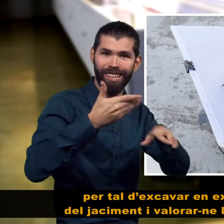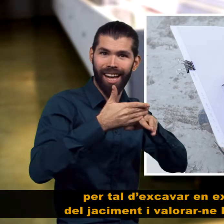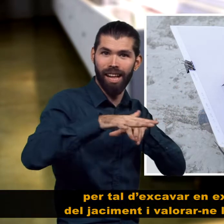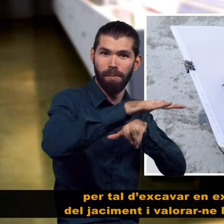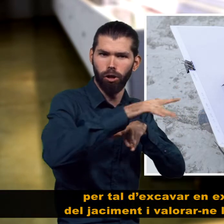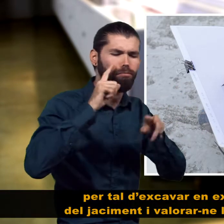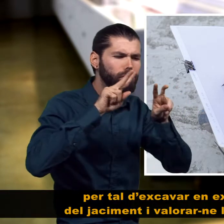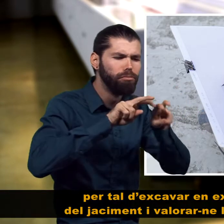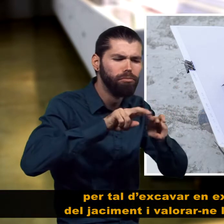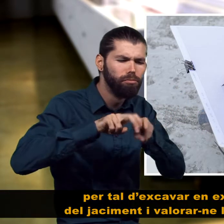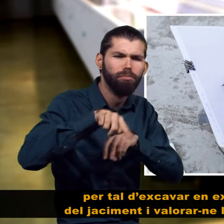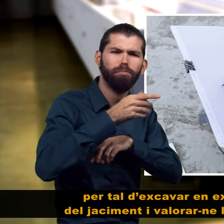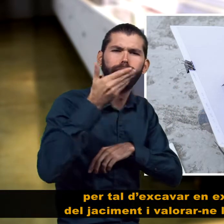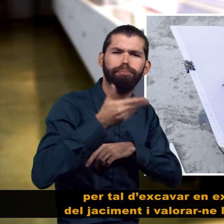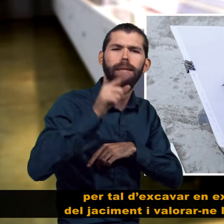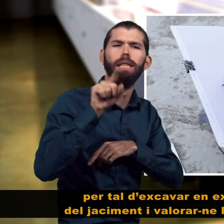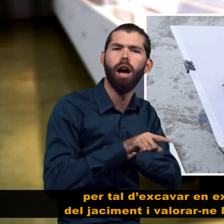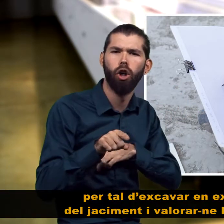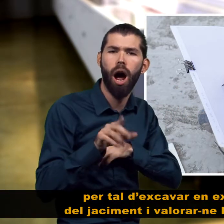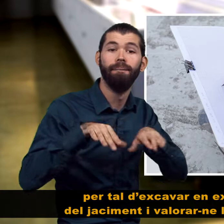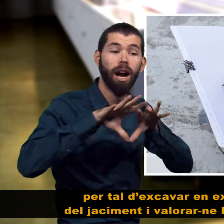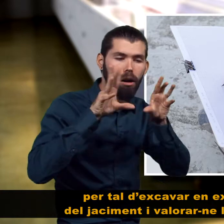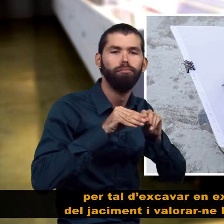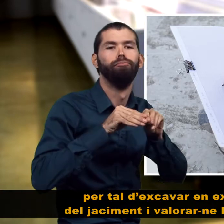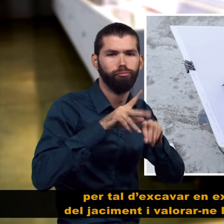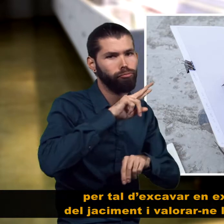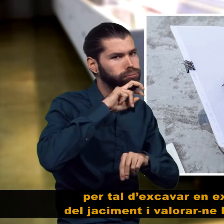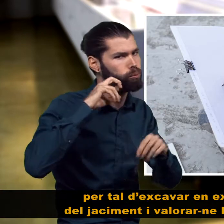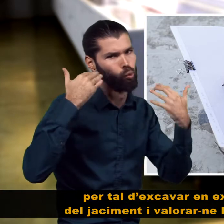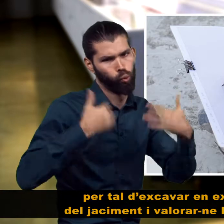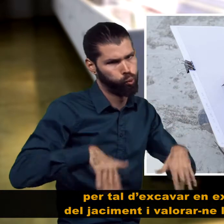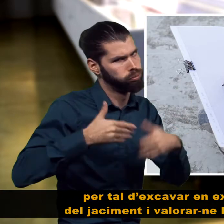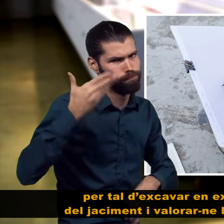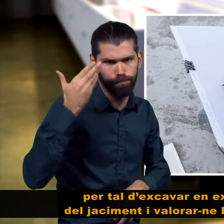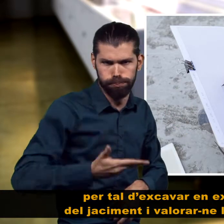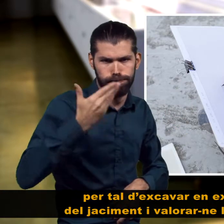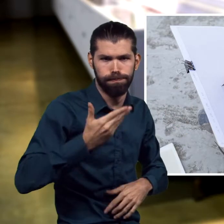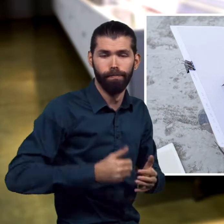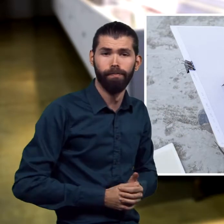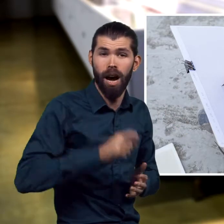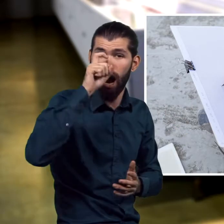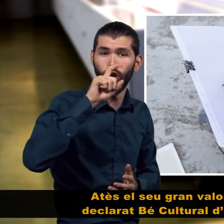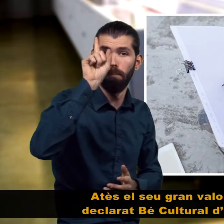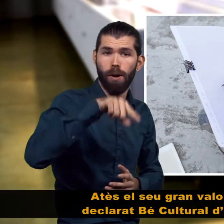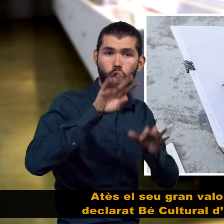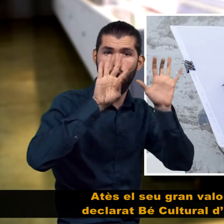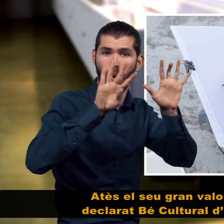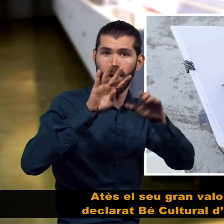extensió un sector del jaciment i valorar-ne la seva importància. Atès al seu gran valor, l'any